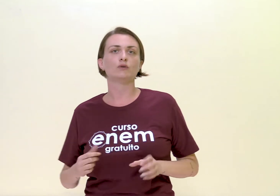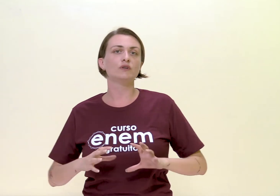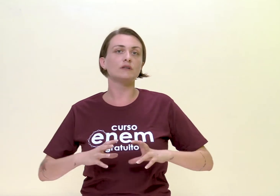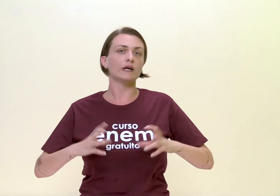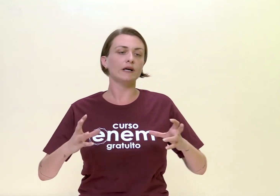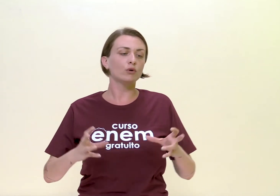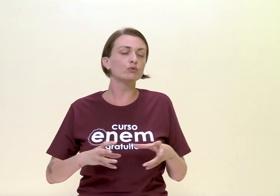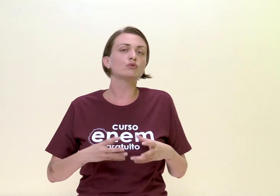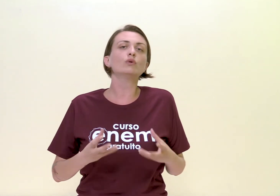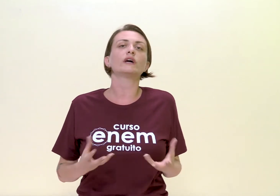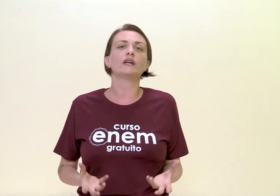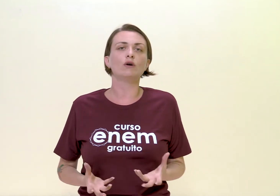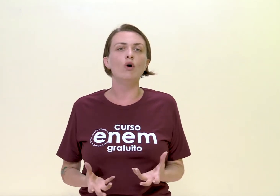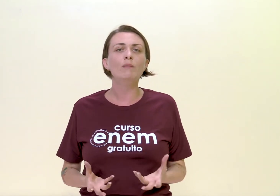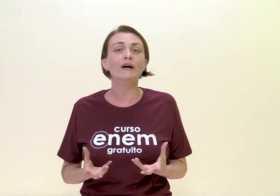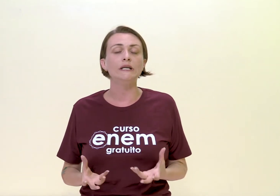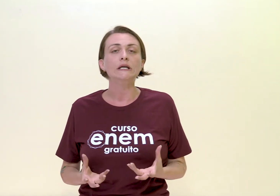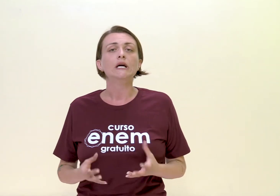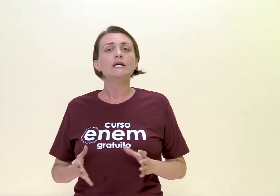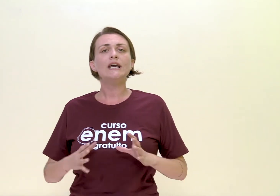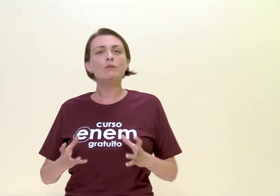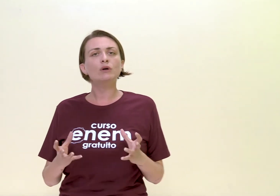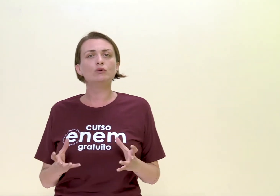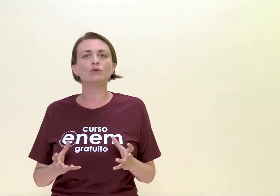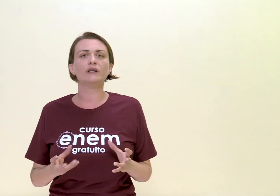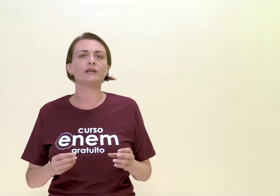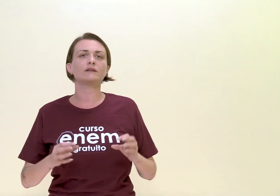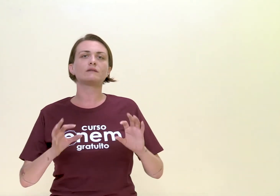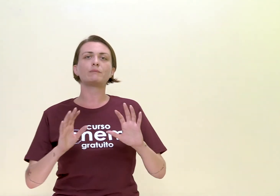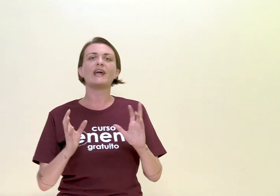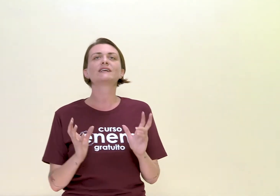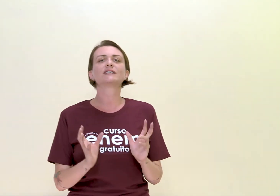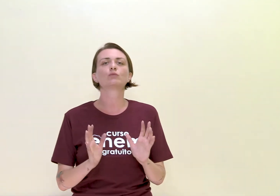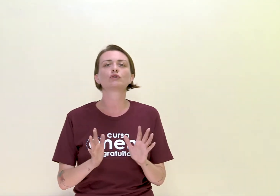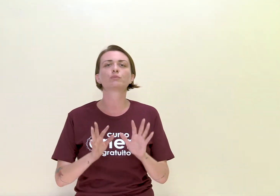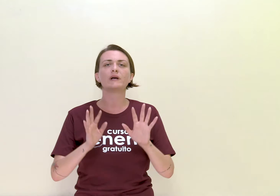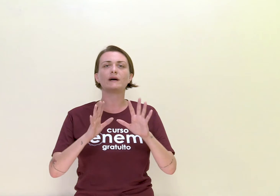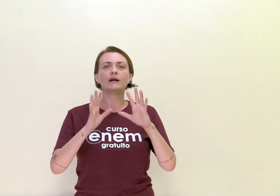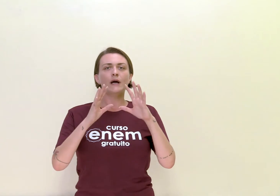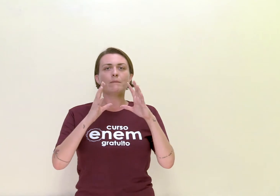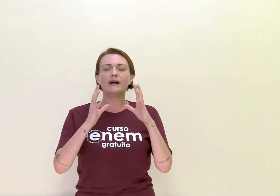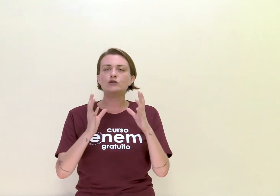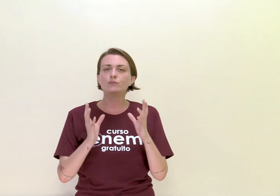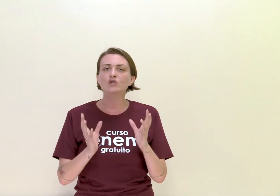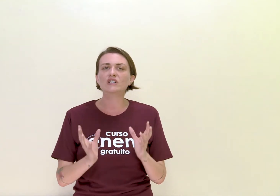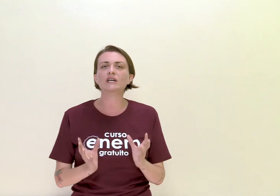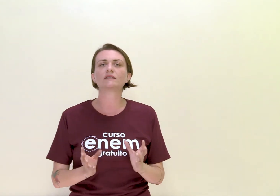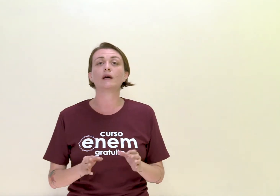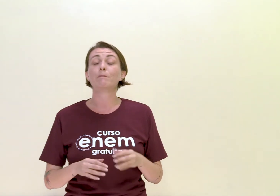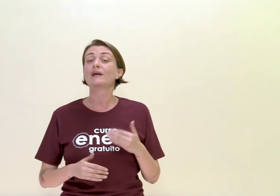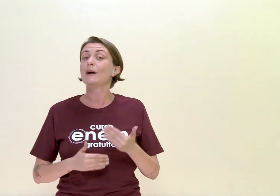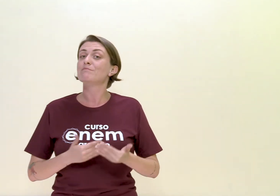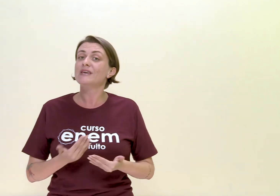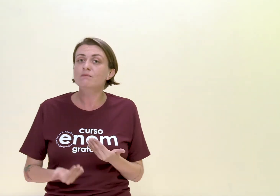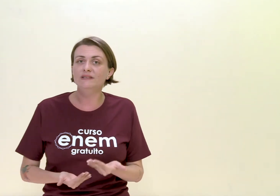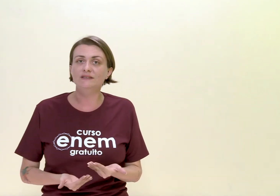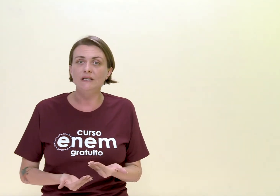na cultura greco-romana, que é uma cultura que preza muito pela parte bonita, pela mímese,